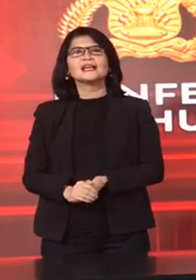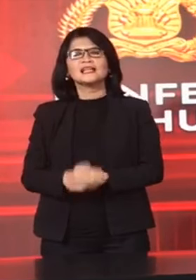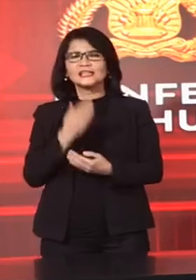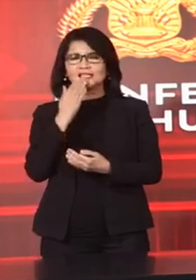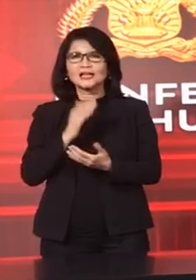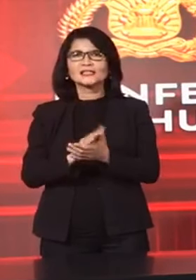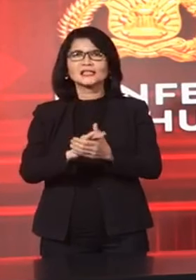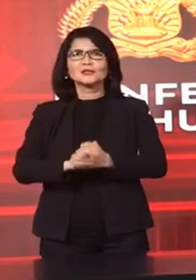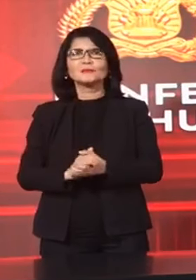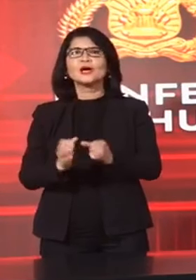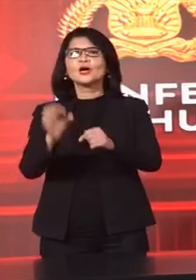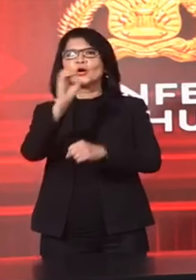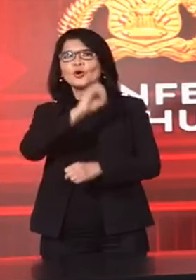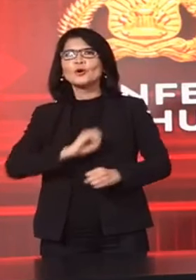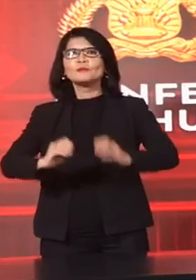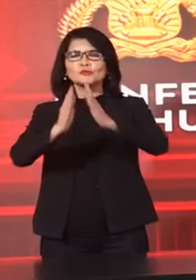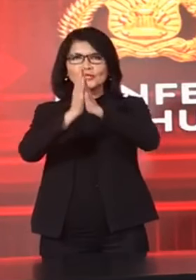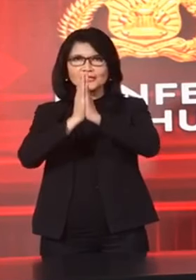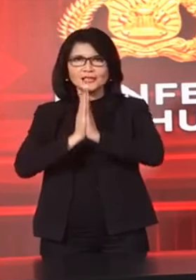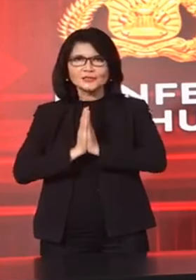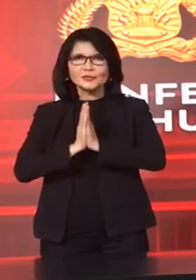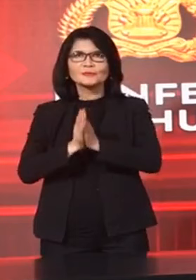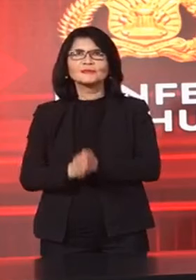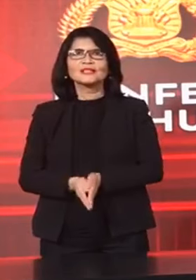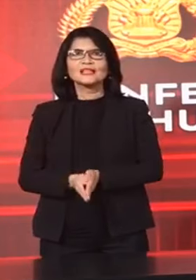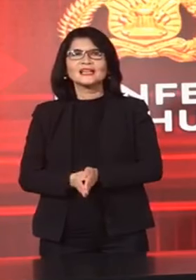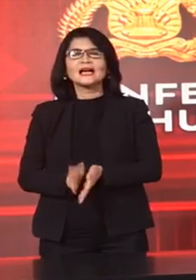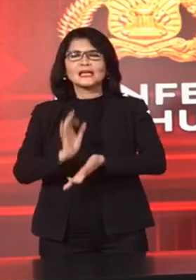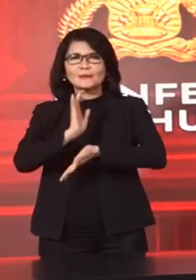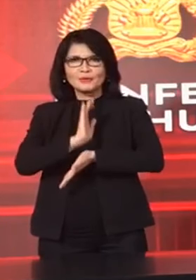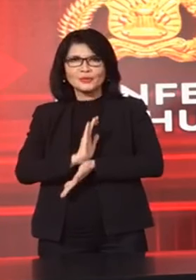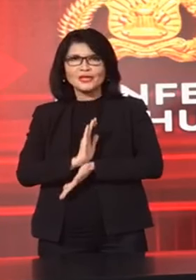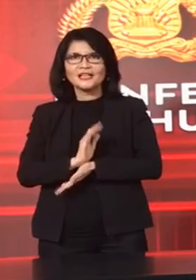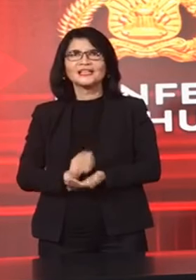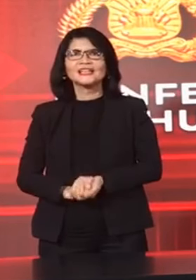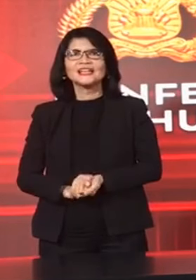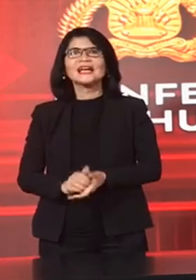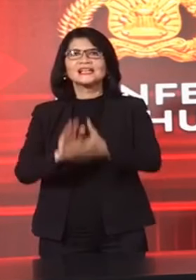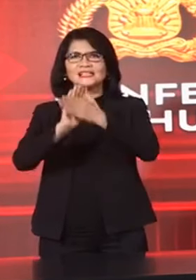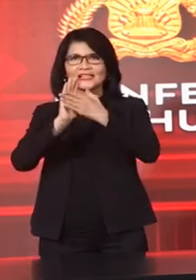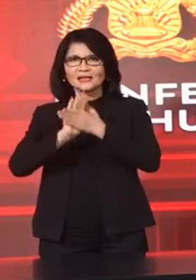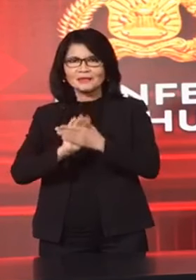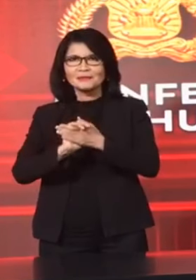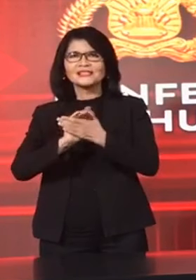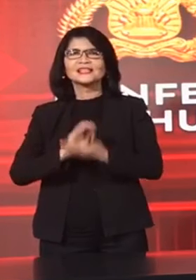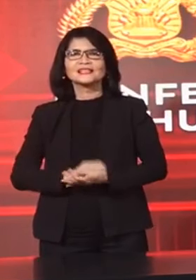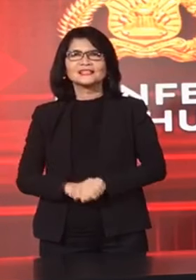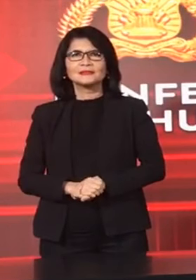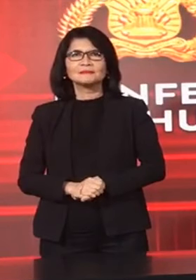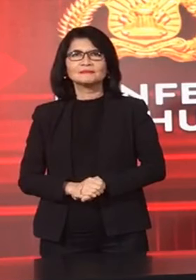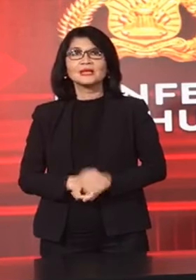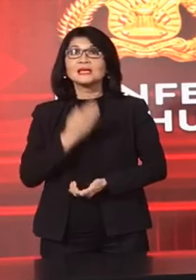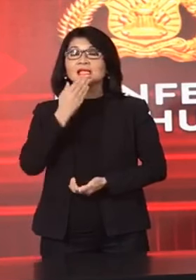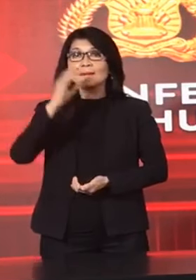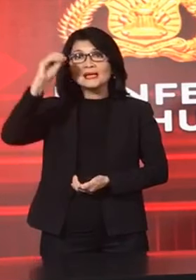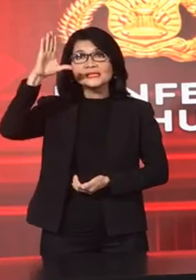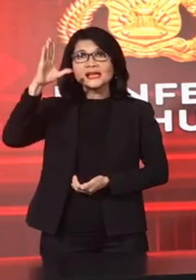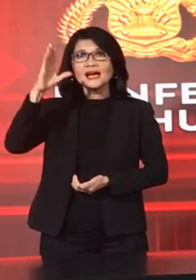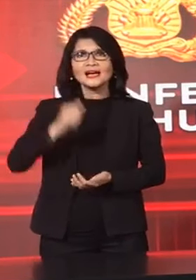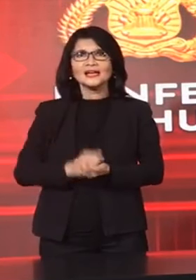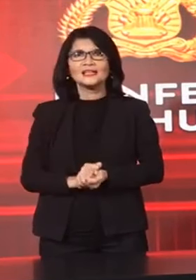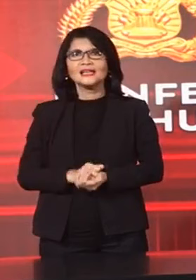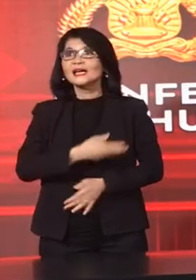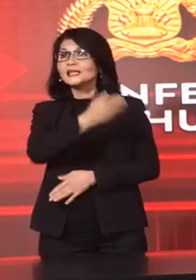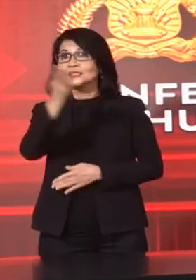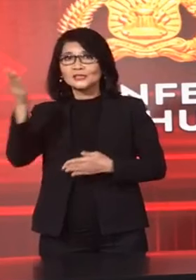Om Swastiastu Nama mudahnya Salam kewajikan Selamat siang teman